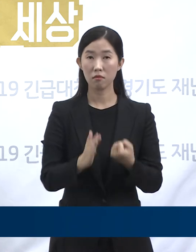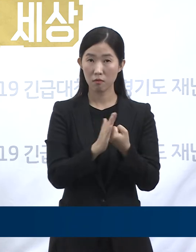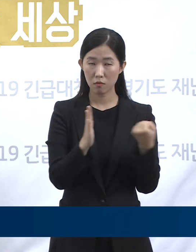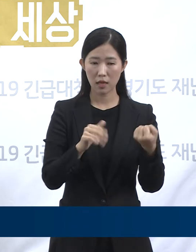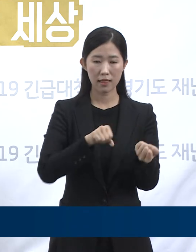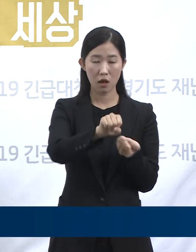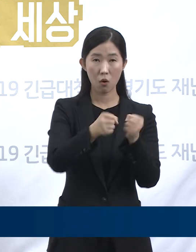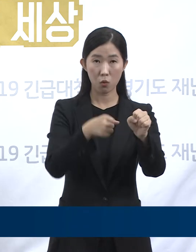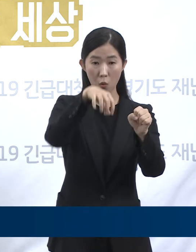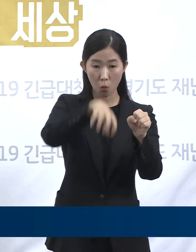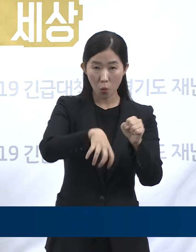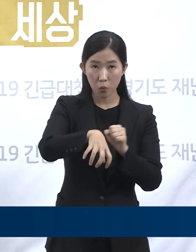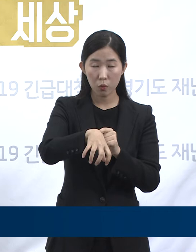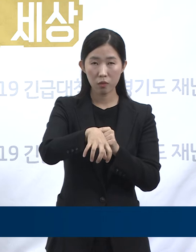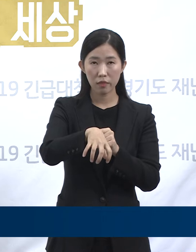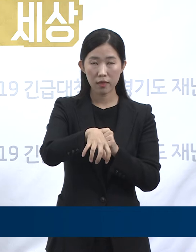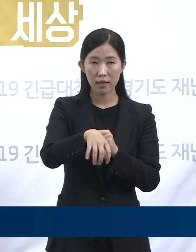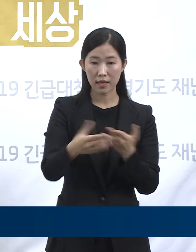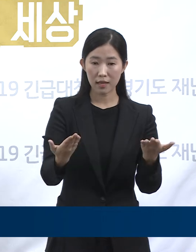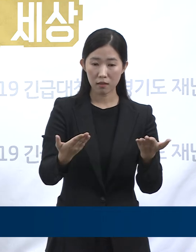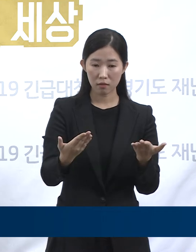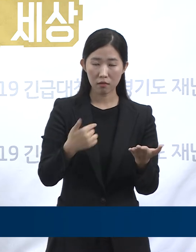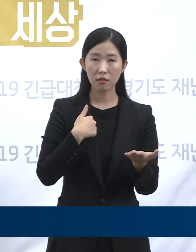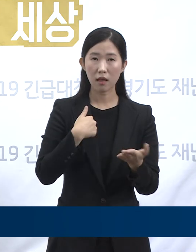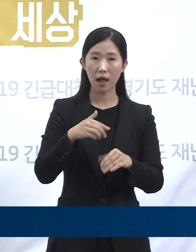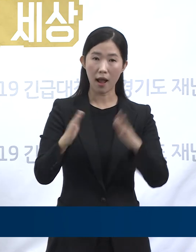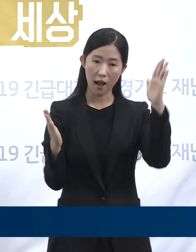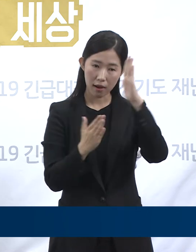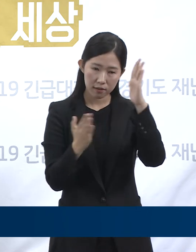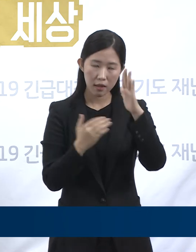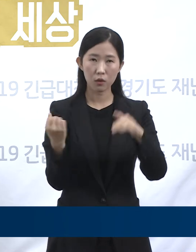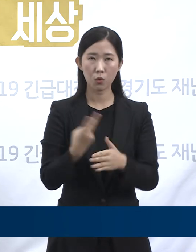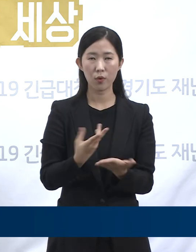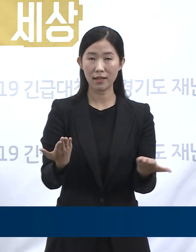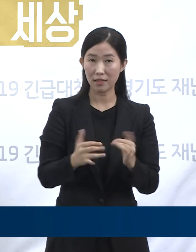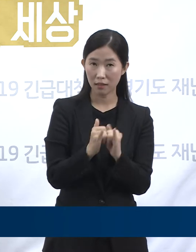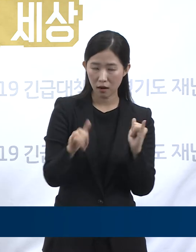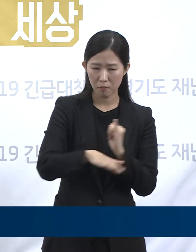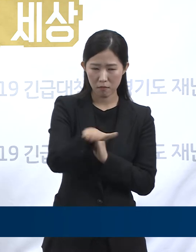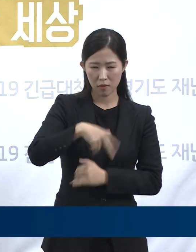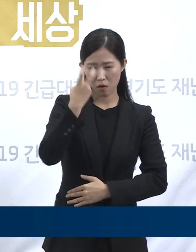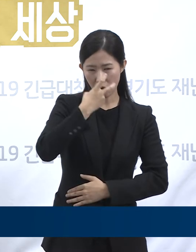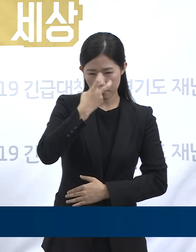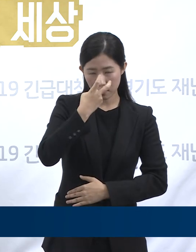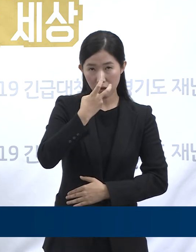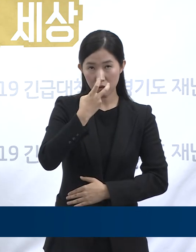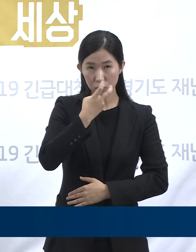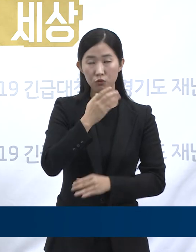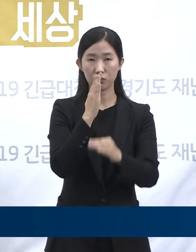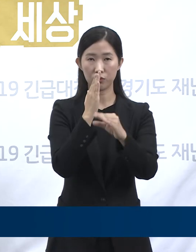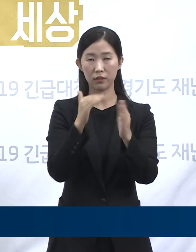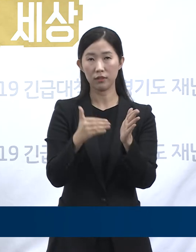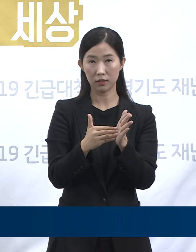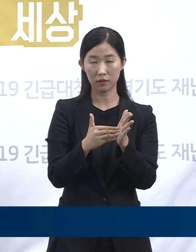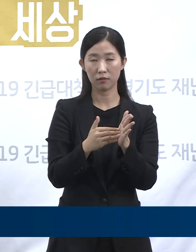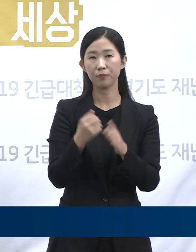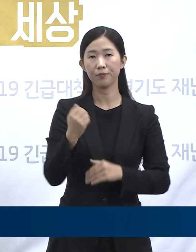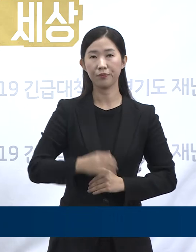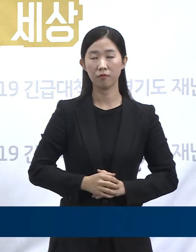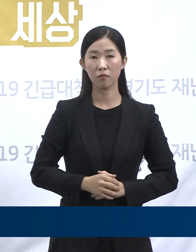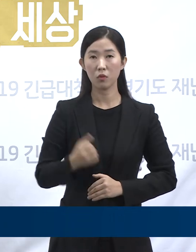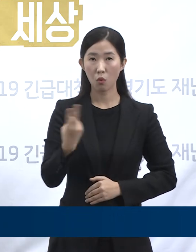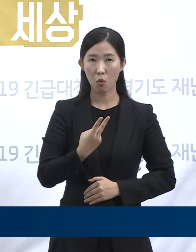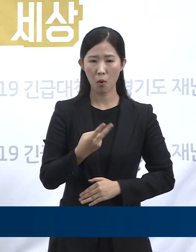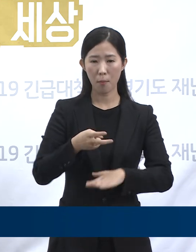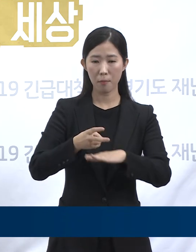다니던 태권도 장애, 동시간대 수강생 및 직원들에 대해서 전수검사하고 능동감시 중이며, 특히 같이